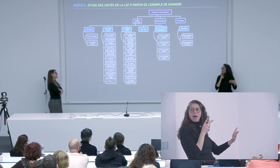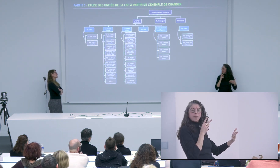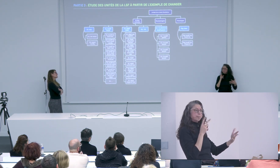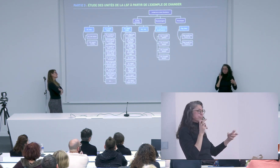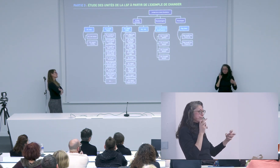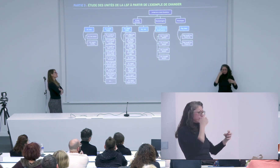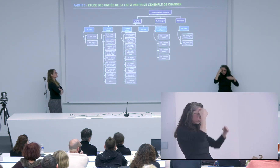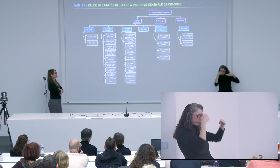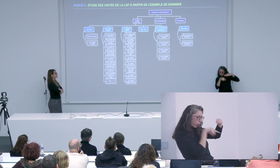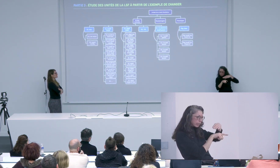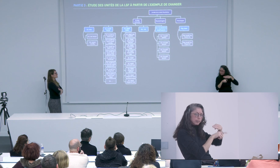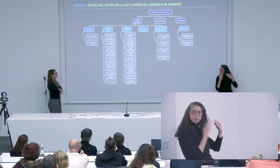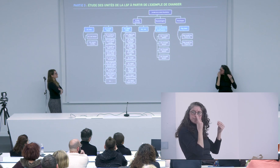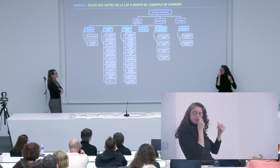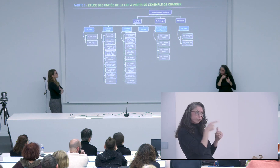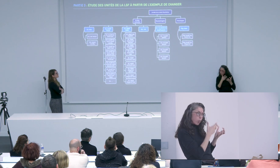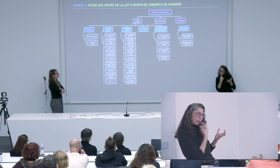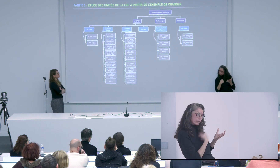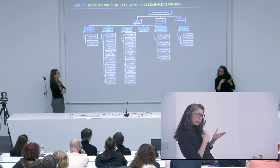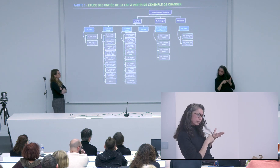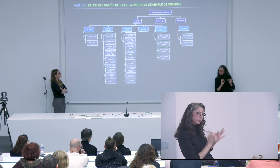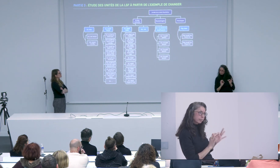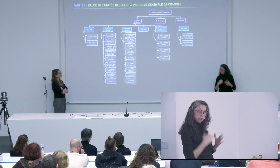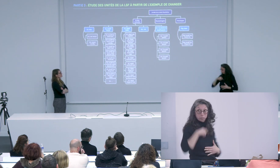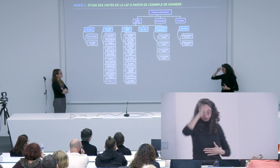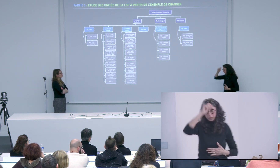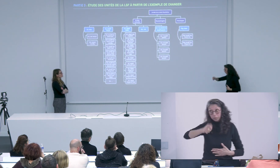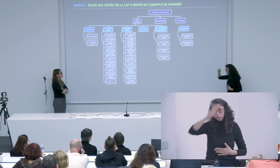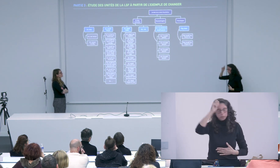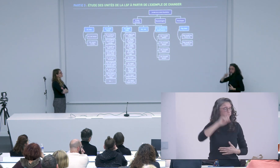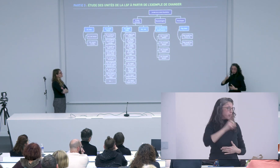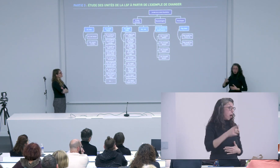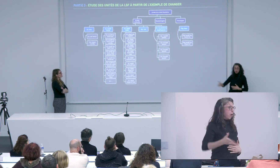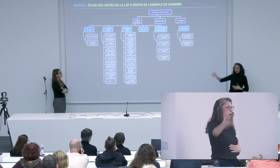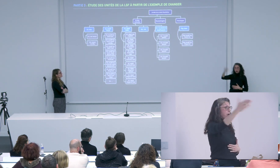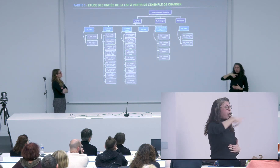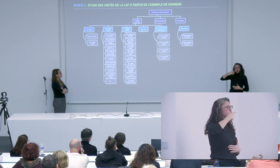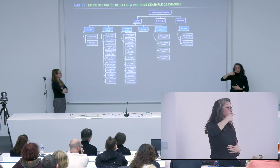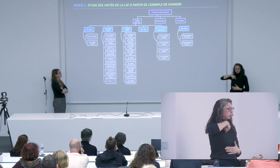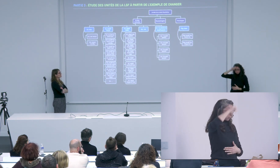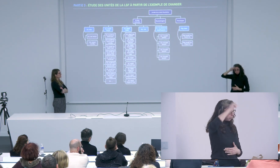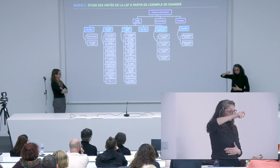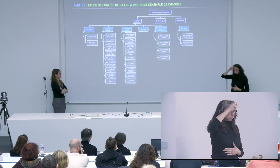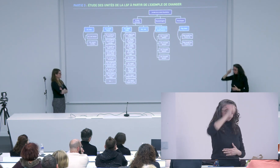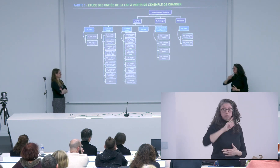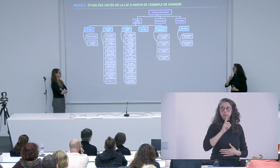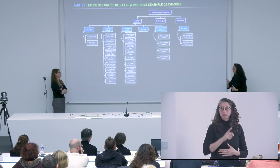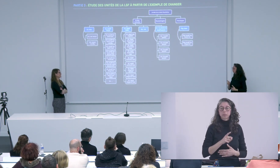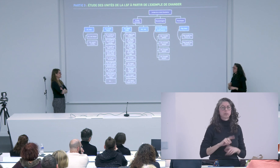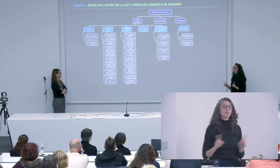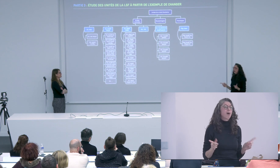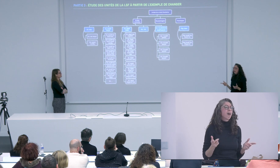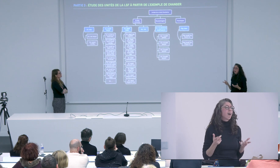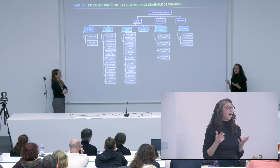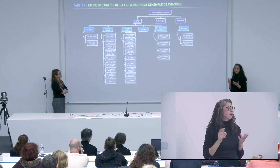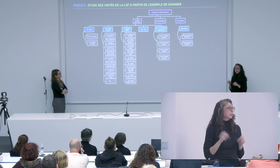les entendants lisent ces textes ils sont obligés de deviner un petit peu mais qu'est-ce qui veut être dit donc vraiment je tire mon chapeau aux entendants qui lisent